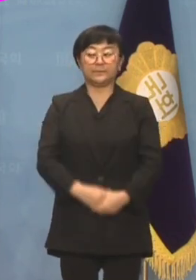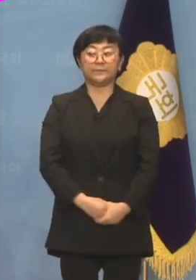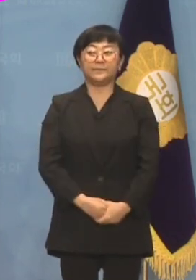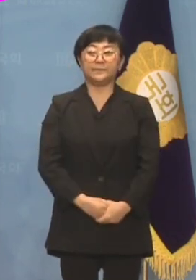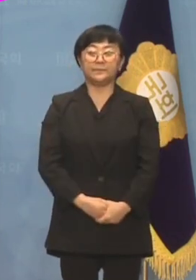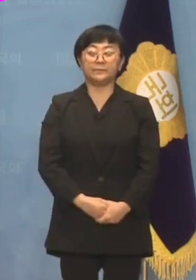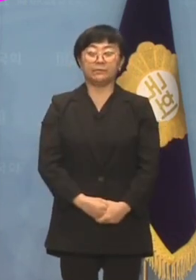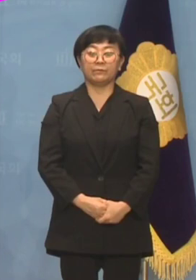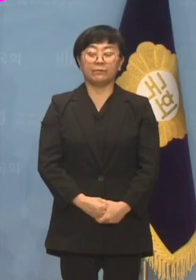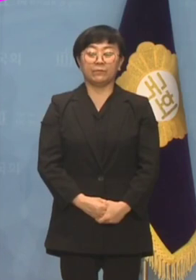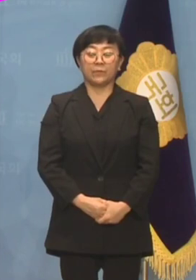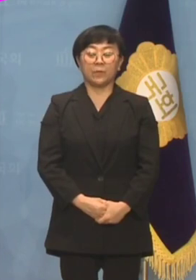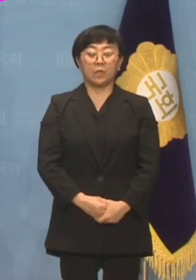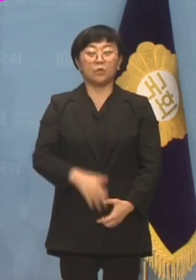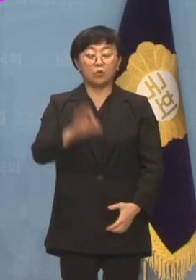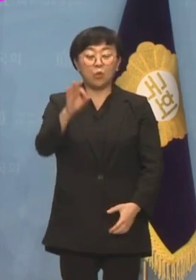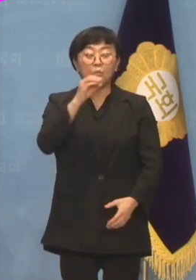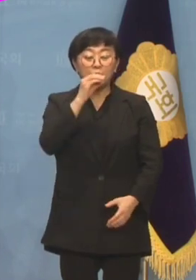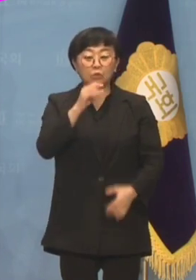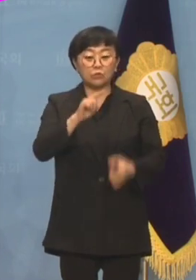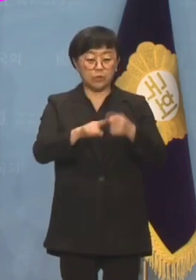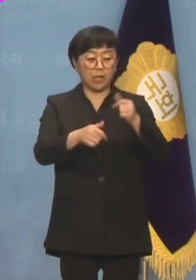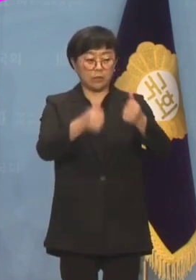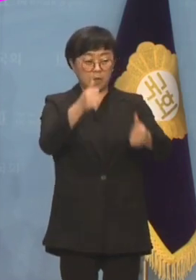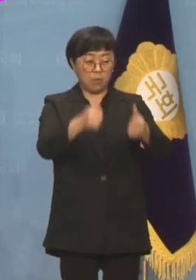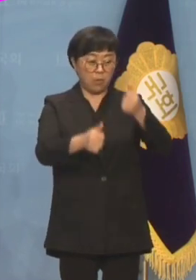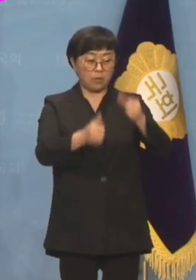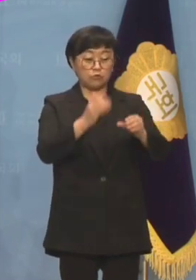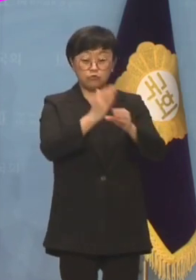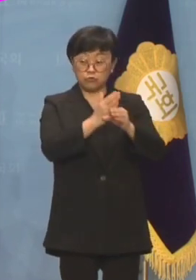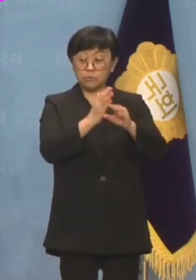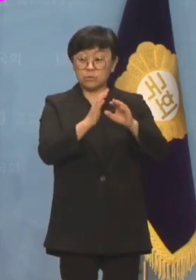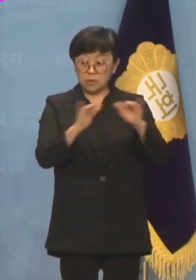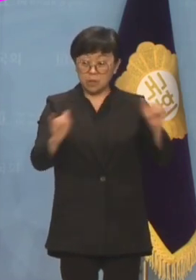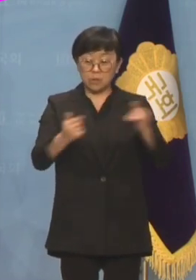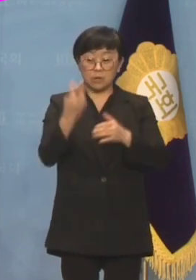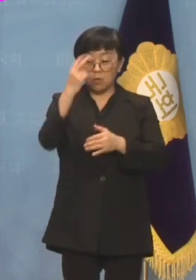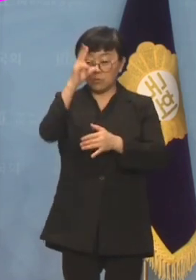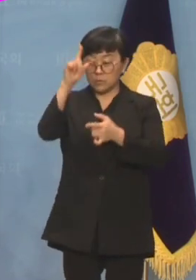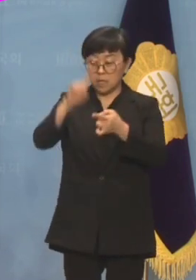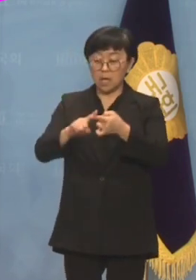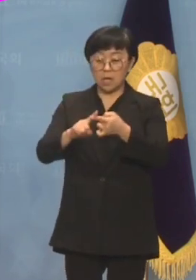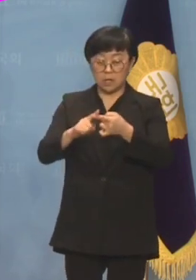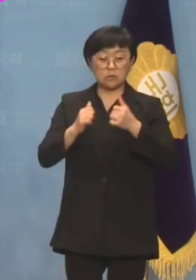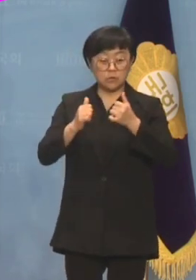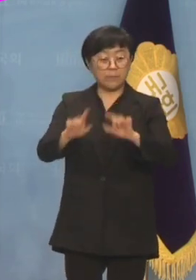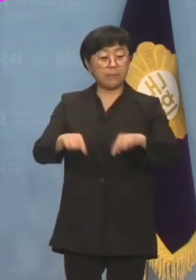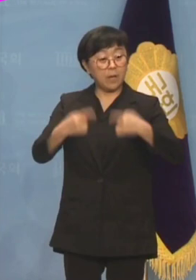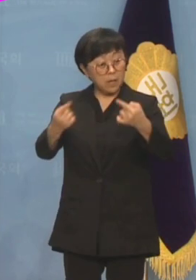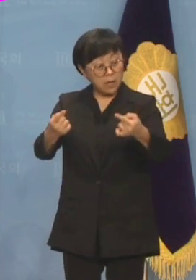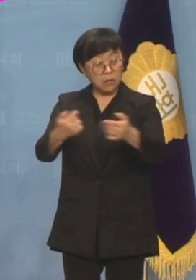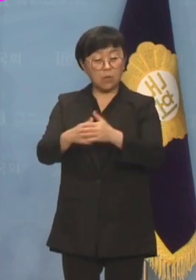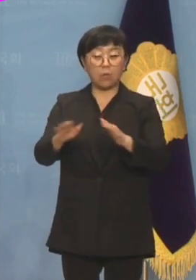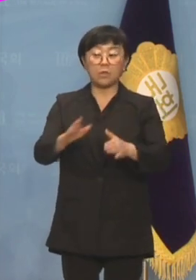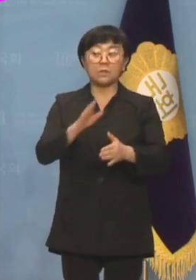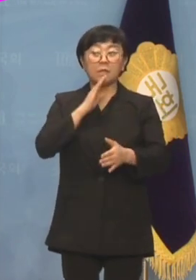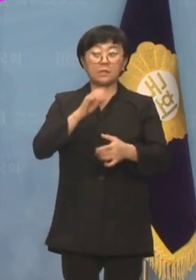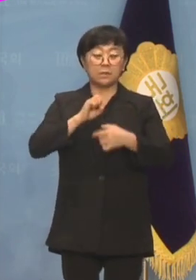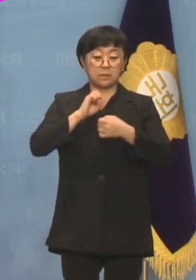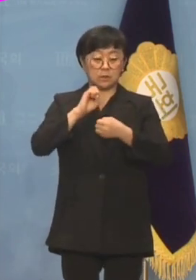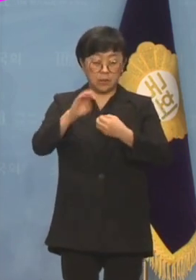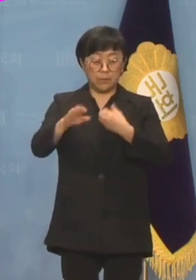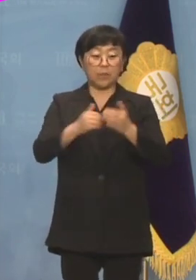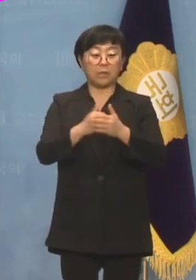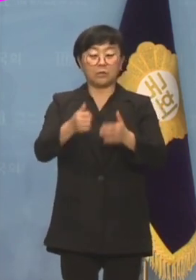오로지 돈봉투 전당대회 핵심 관계자들이 검찰 수사에 성실히 임하고 사실대로